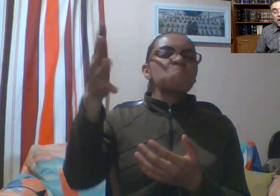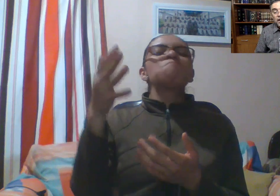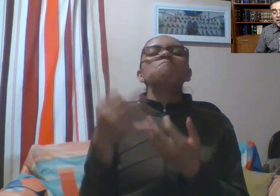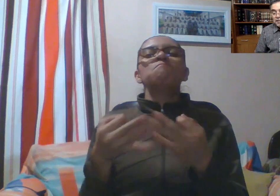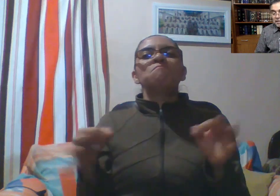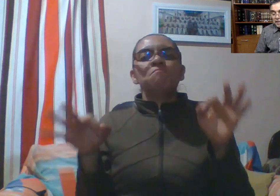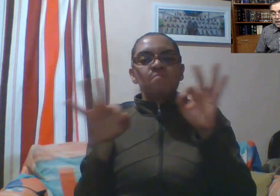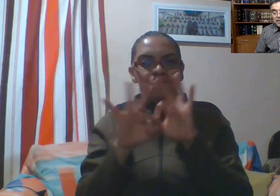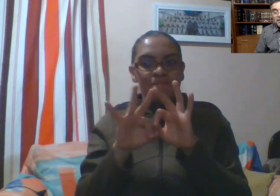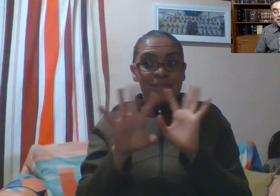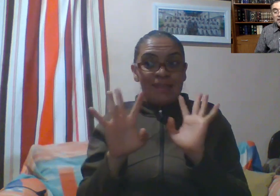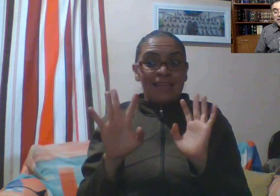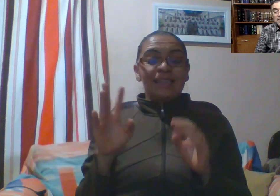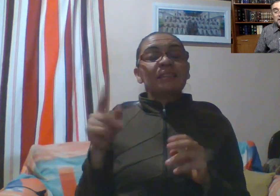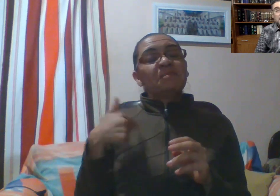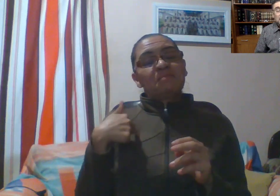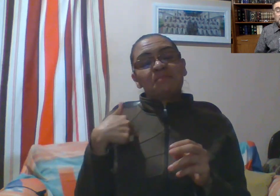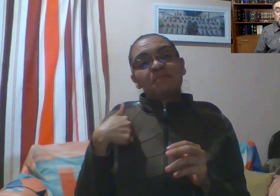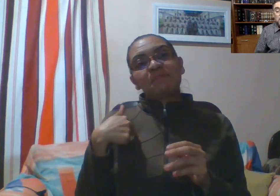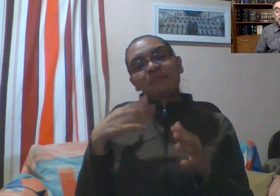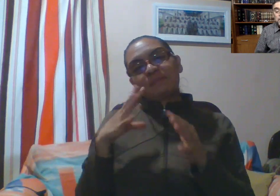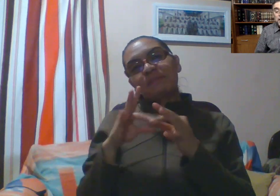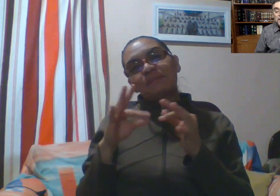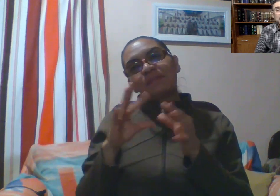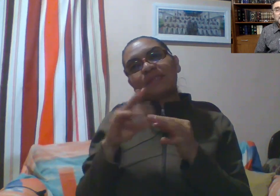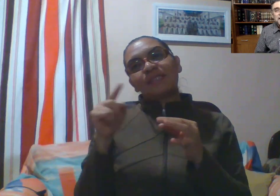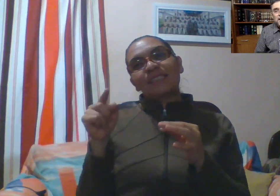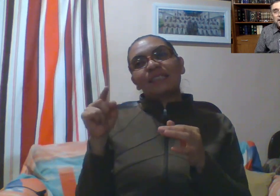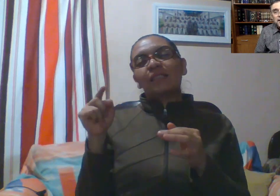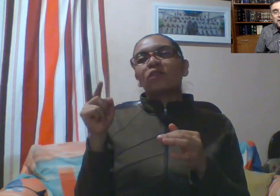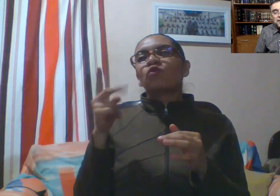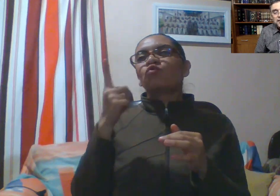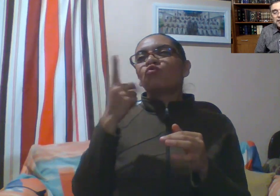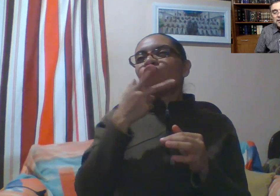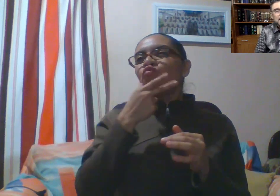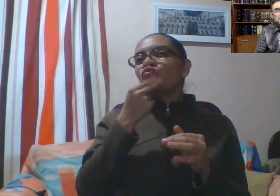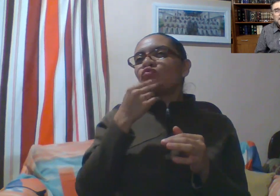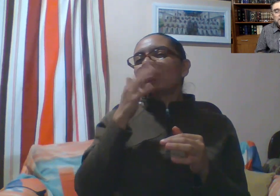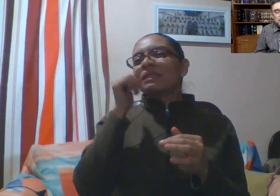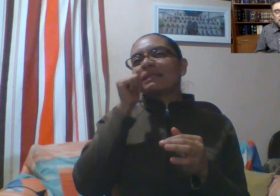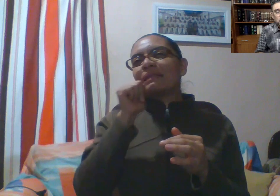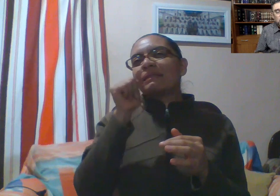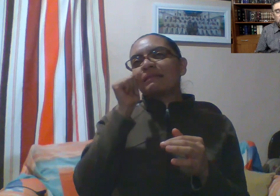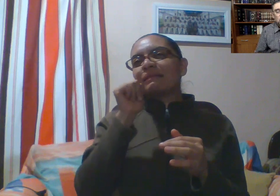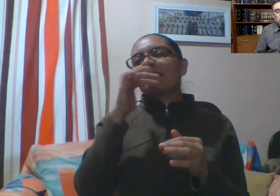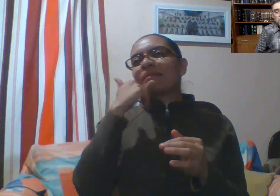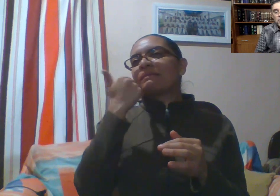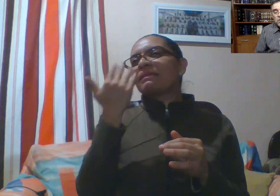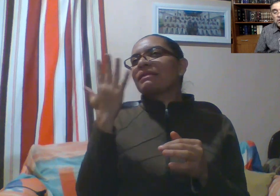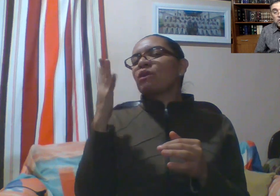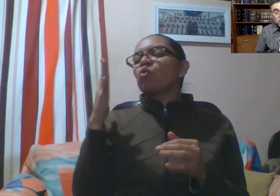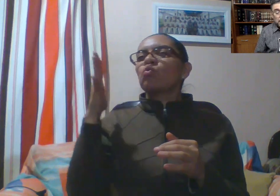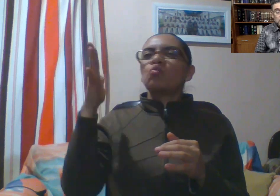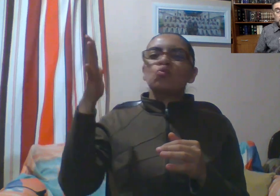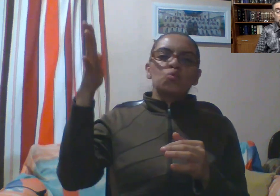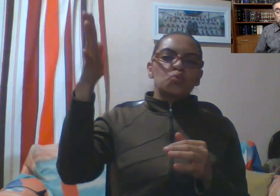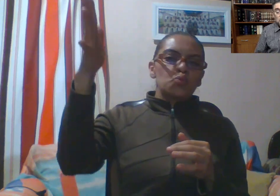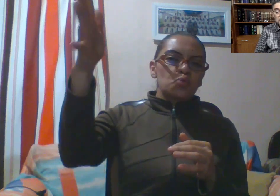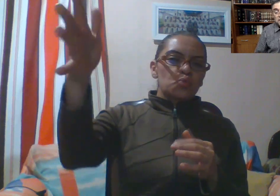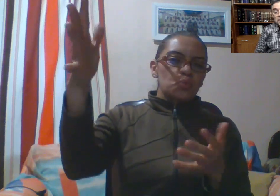necesidad de la raza humana para trascender, tener significado. Una de las peores cosas que